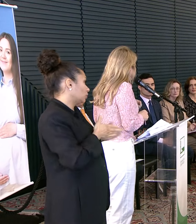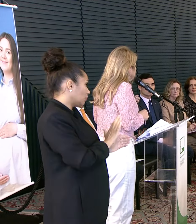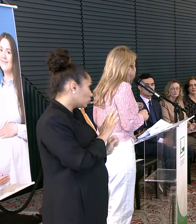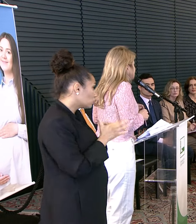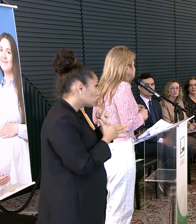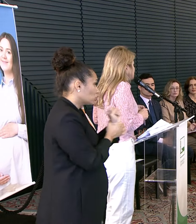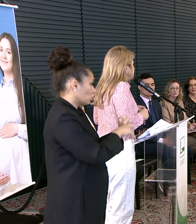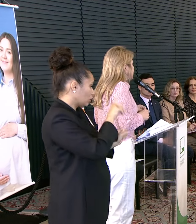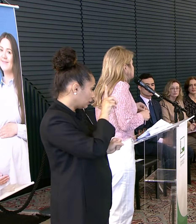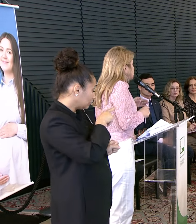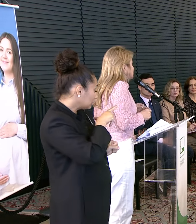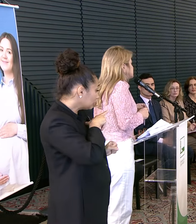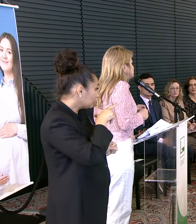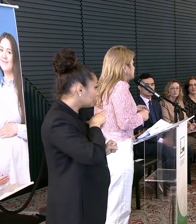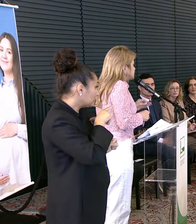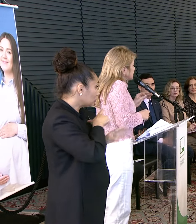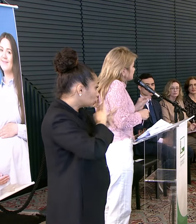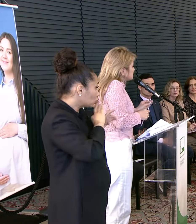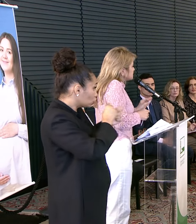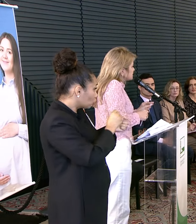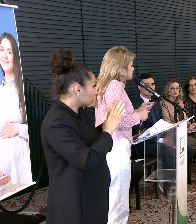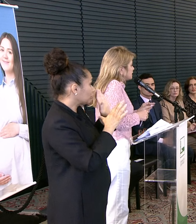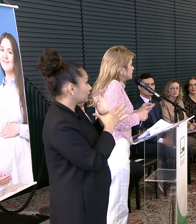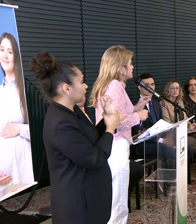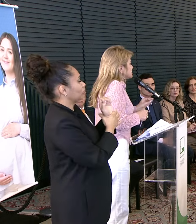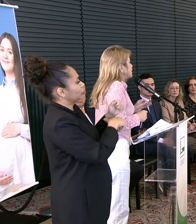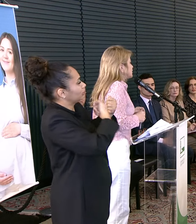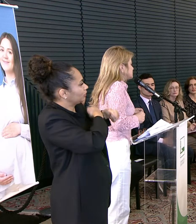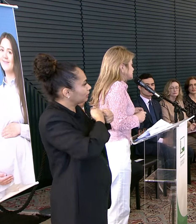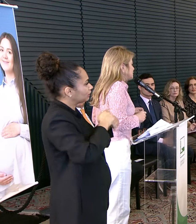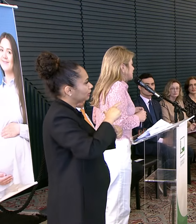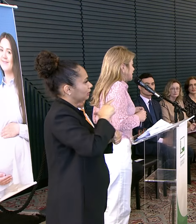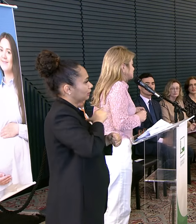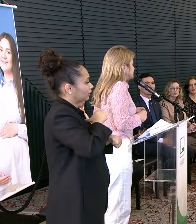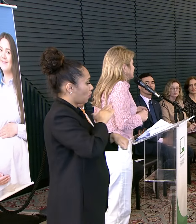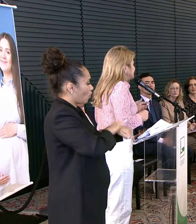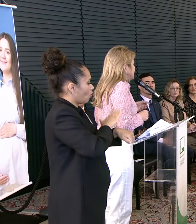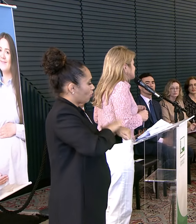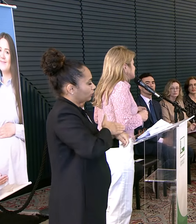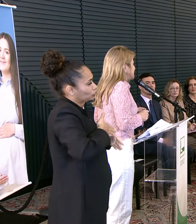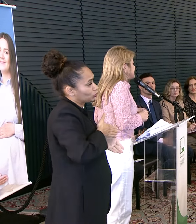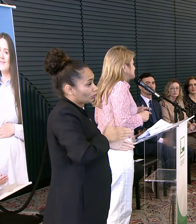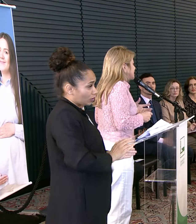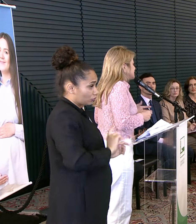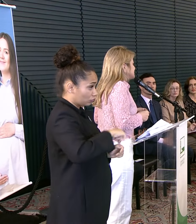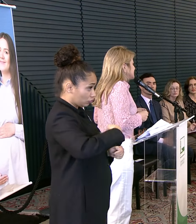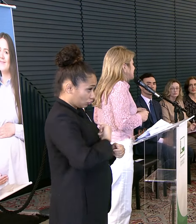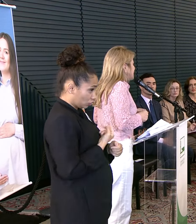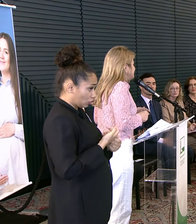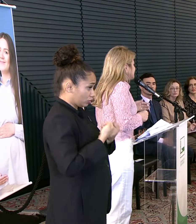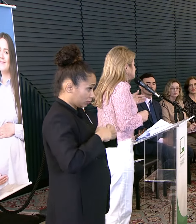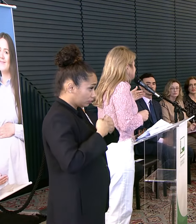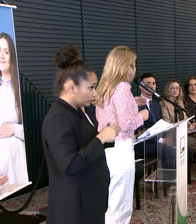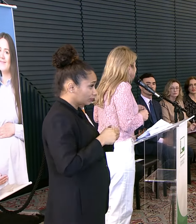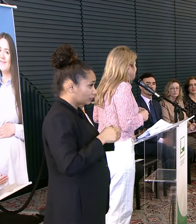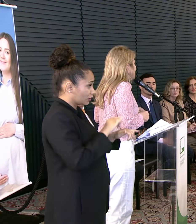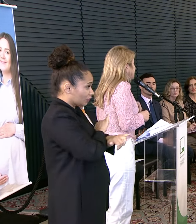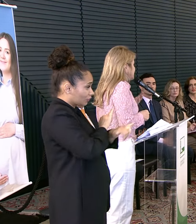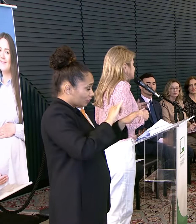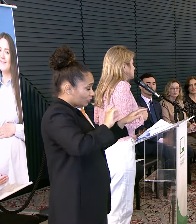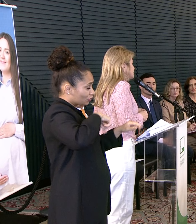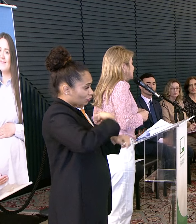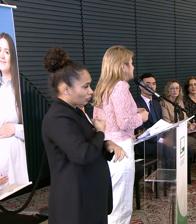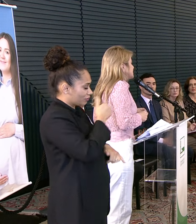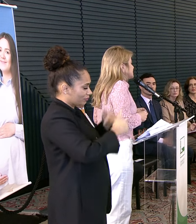Ele traz a essa mulher Toda a segurança Que ela precisa ter Na hora do seu parto Então a gente quer Deixar aqui esse recado Que a gente quer